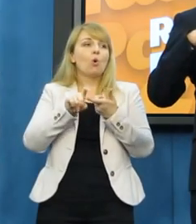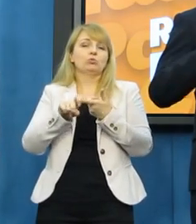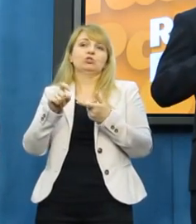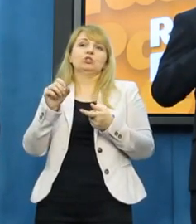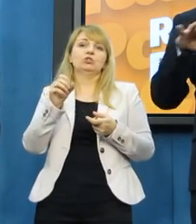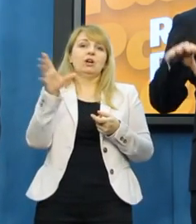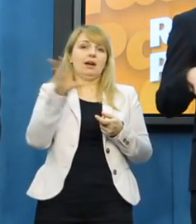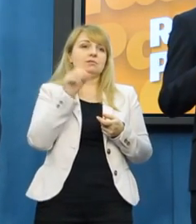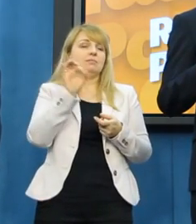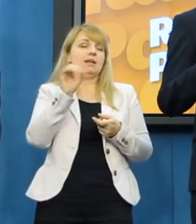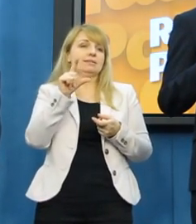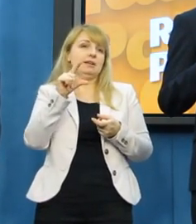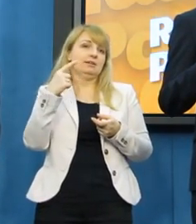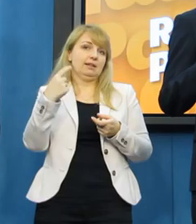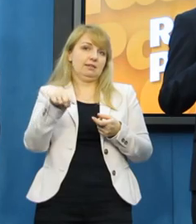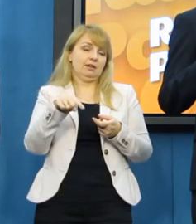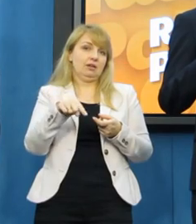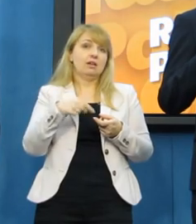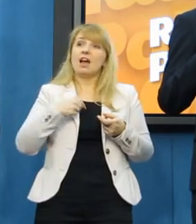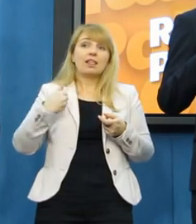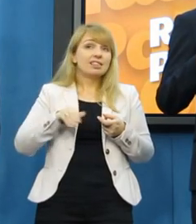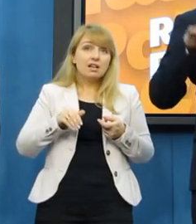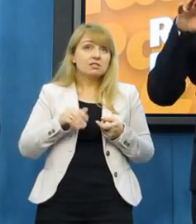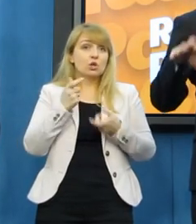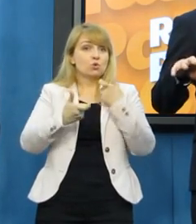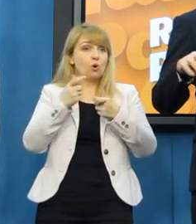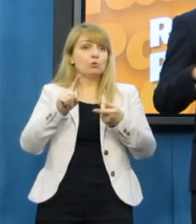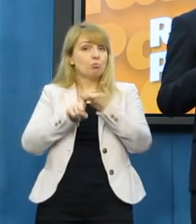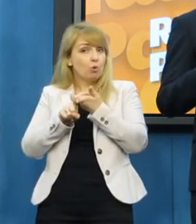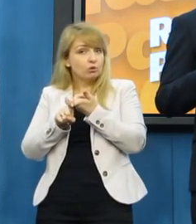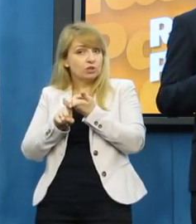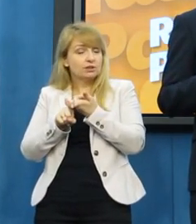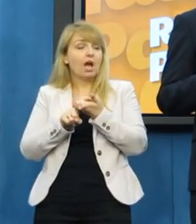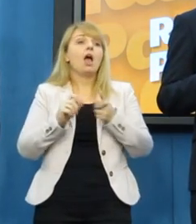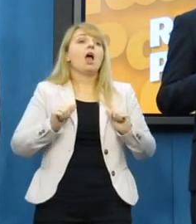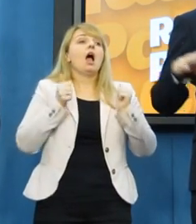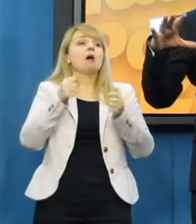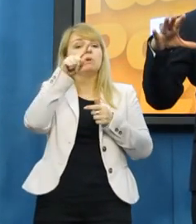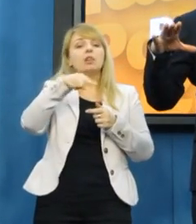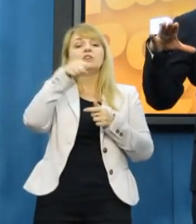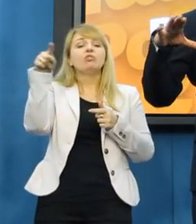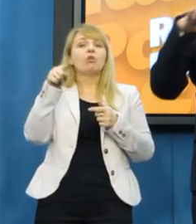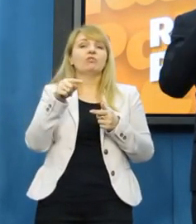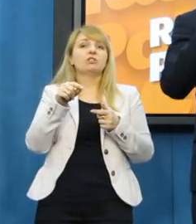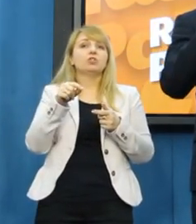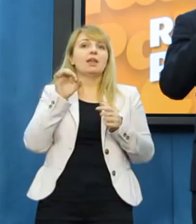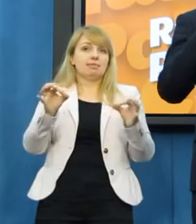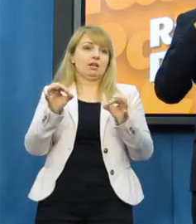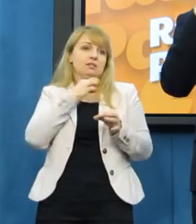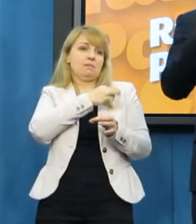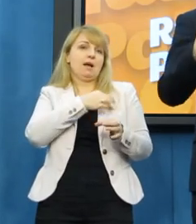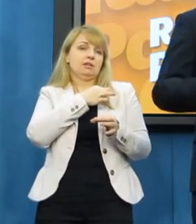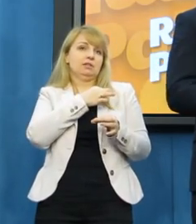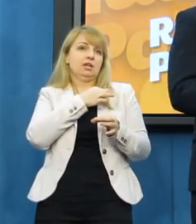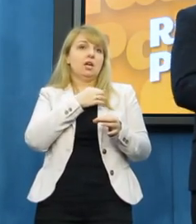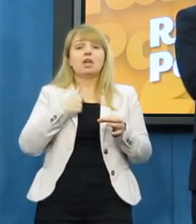na zasadzie, że całkowicie widujemy obecną formułę prawną. Niech SLD dalej będzie, niech Urpal i Potatary będzie, niech Osoba Kwaśniewkiego i